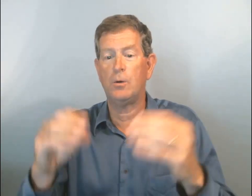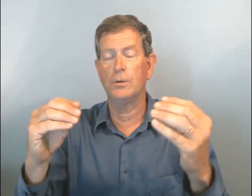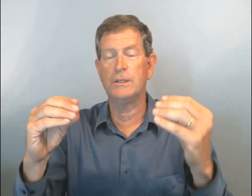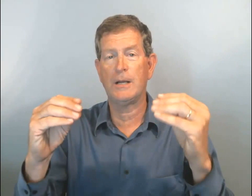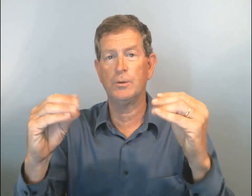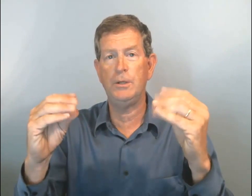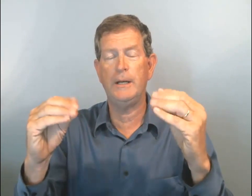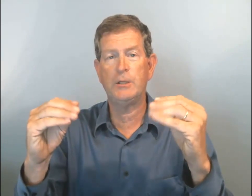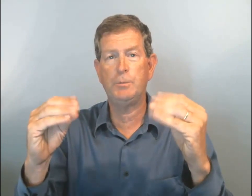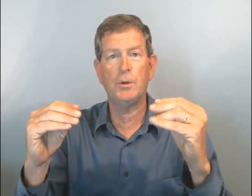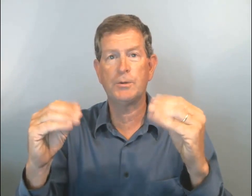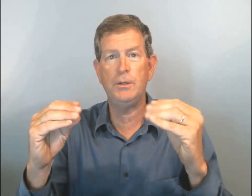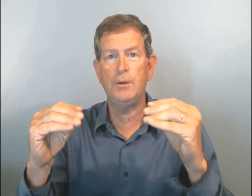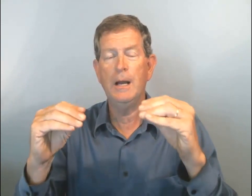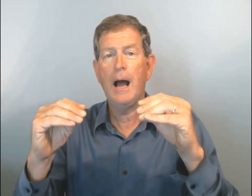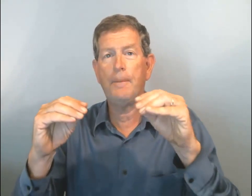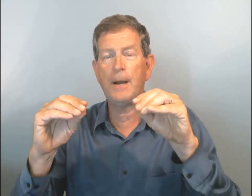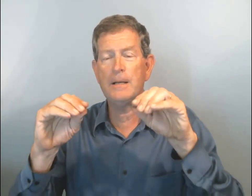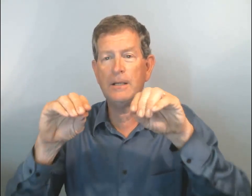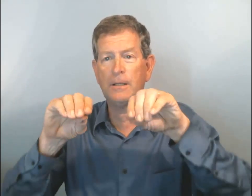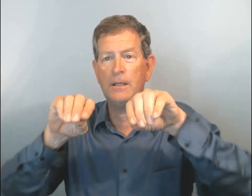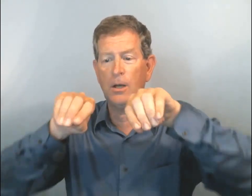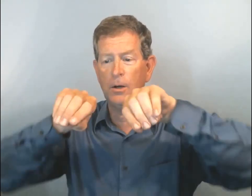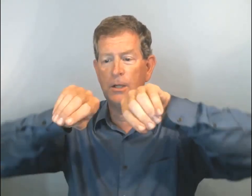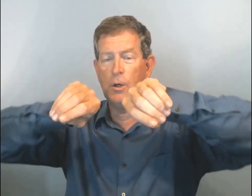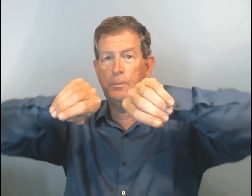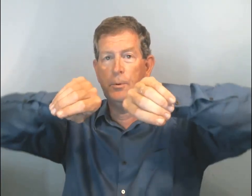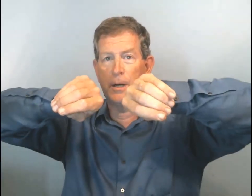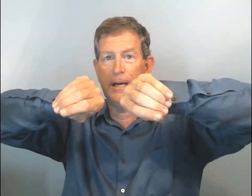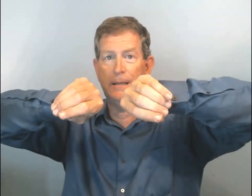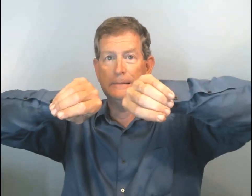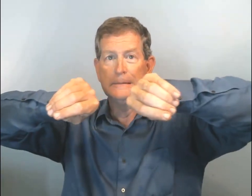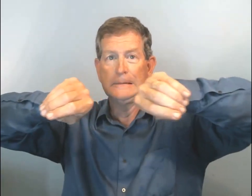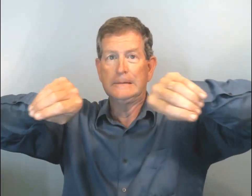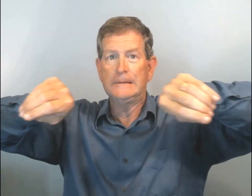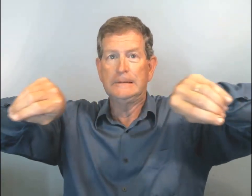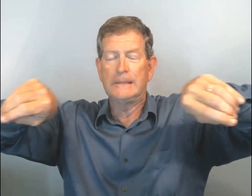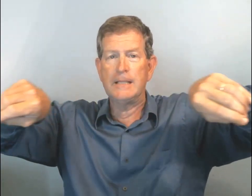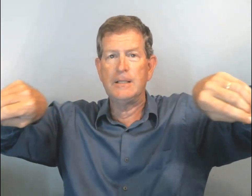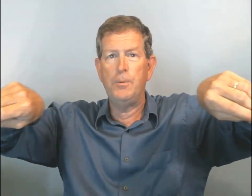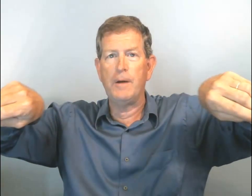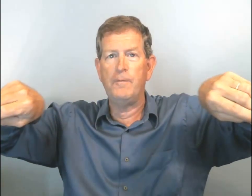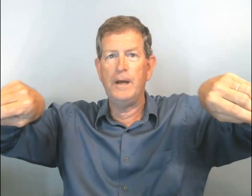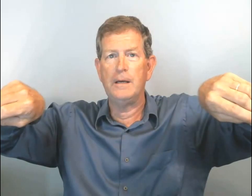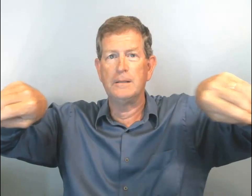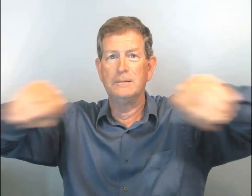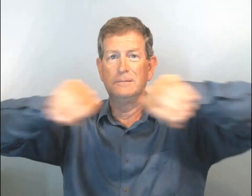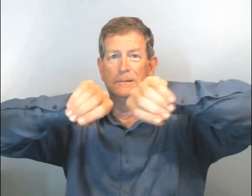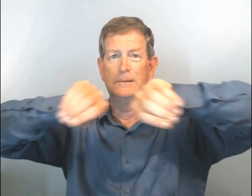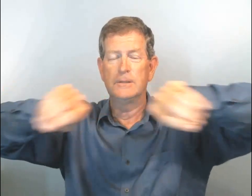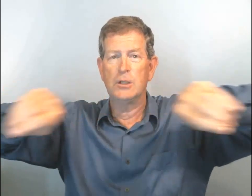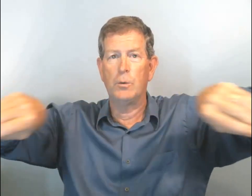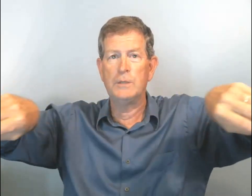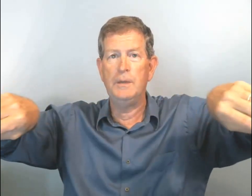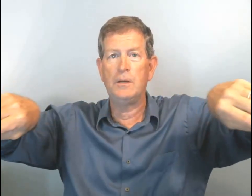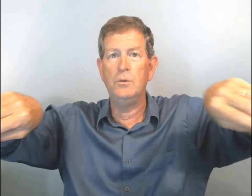ça continue, les disputes continuent. Après un certain temps, les deux pourraient... Qu'est qu'ils pourraient faire ? On espère que non,